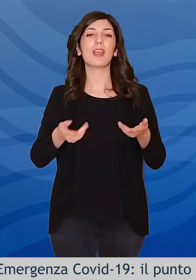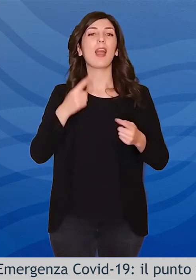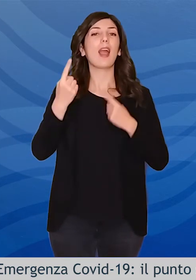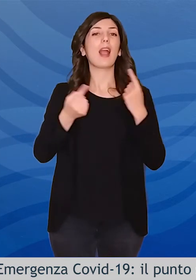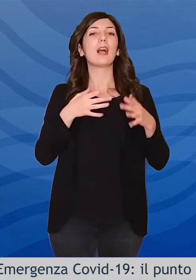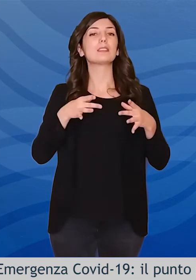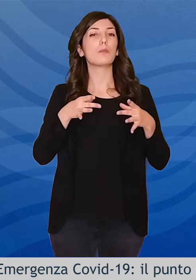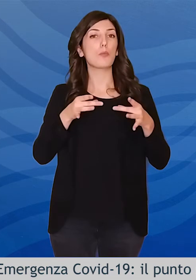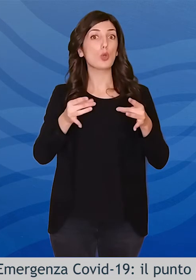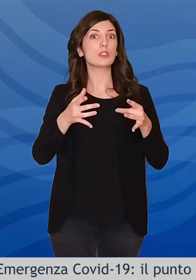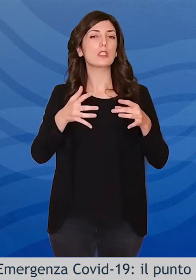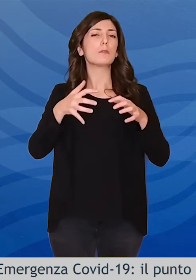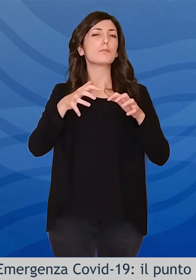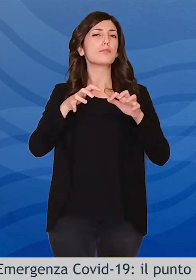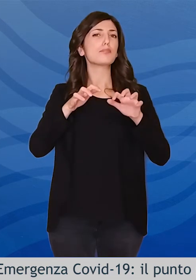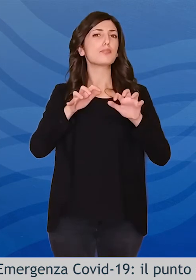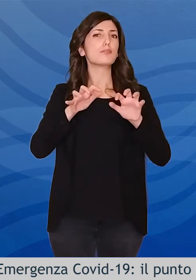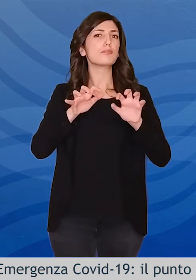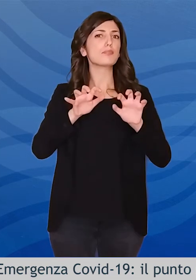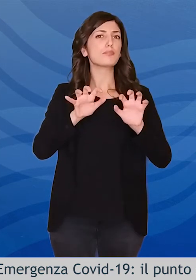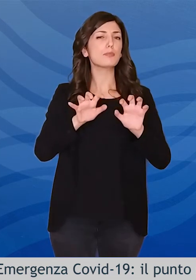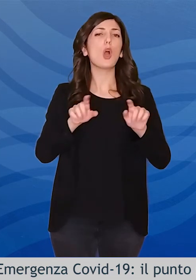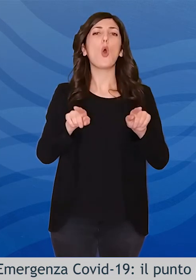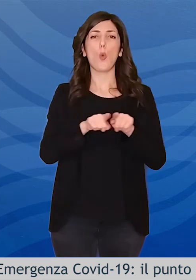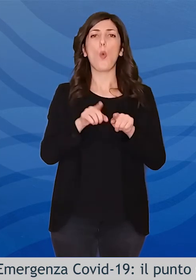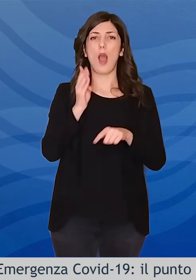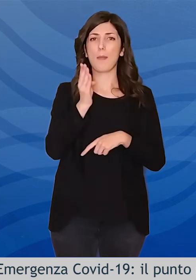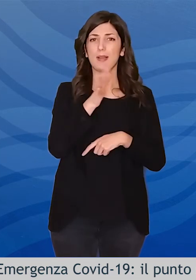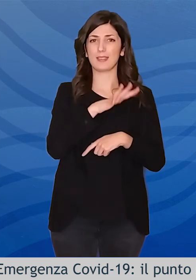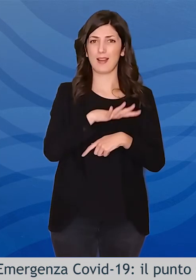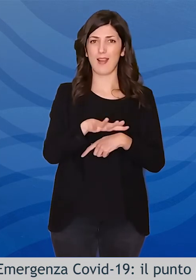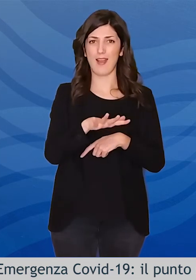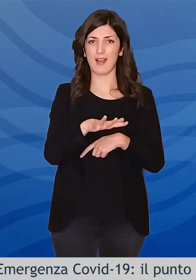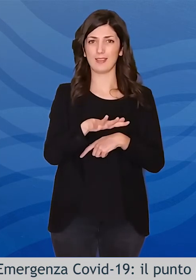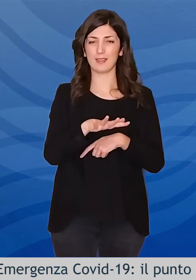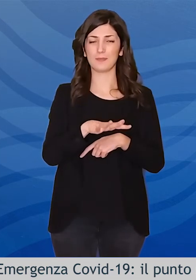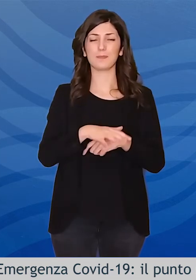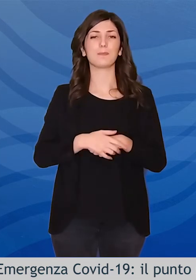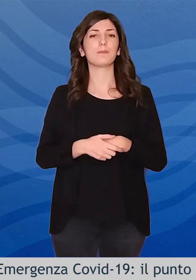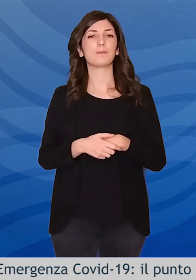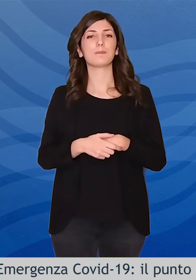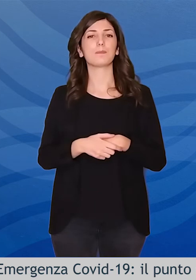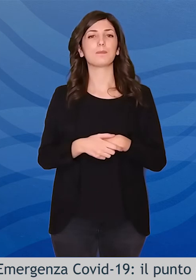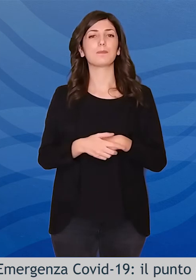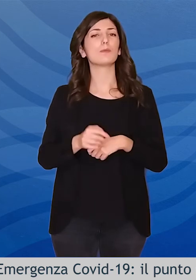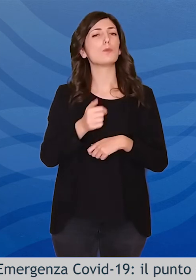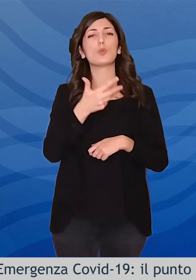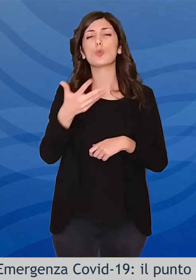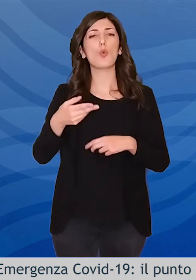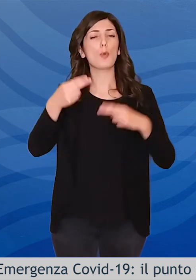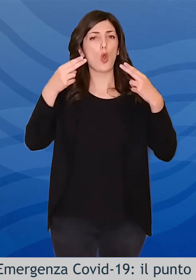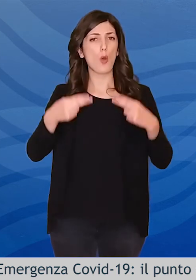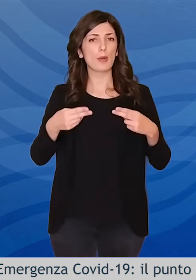casi. Stessa cosa potremmo dire sta avvenendo per la regione Basilicata e questo a prescindere dal numero complessivo